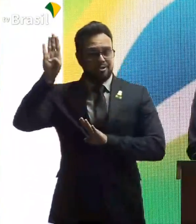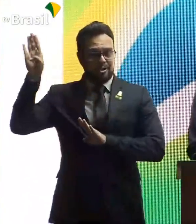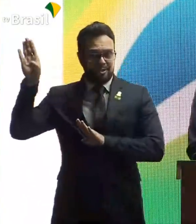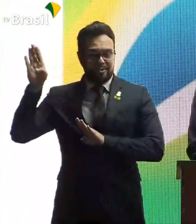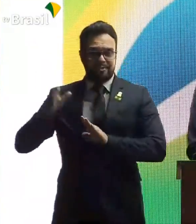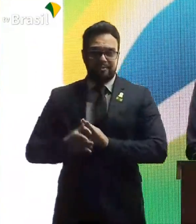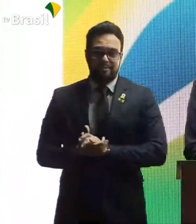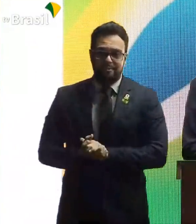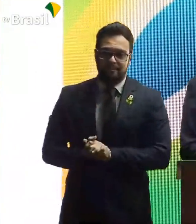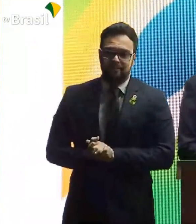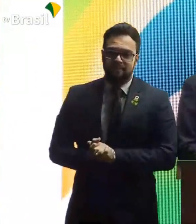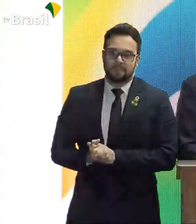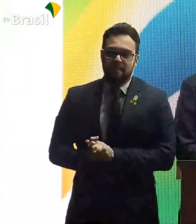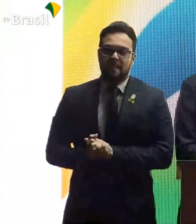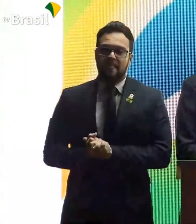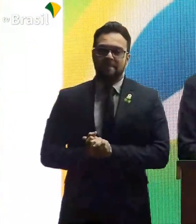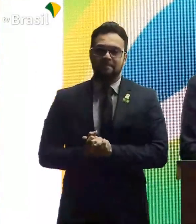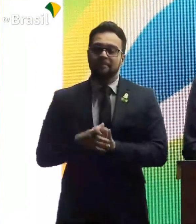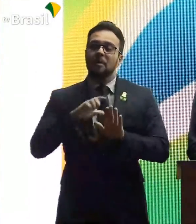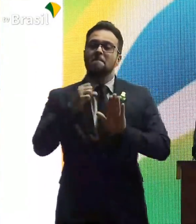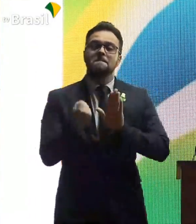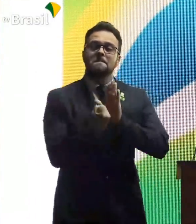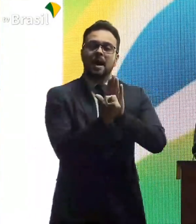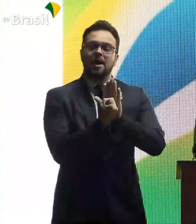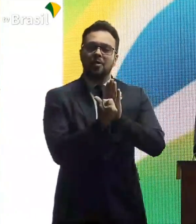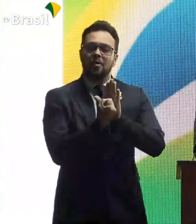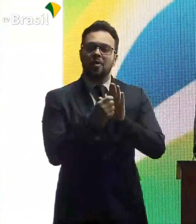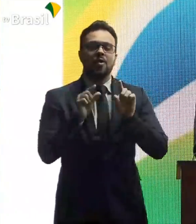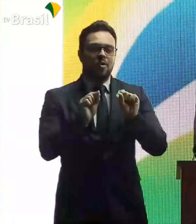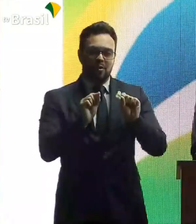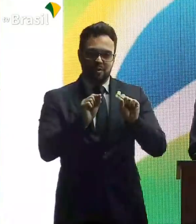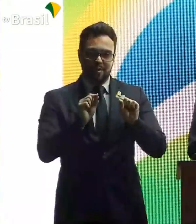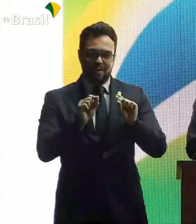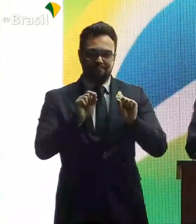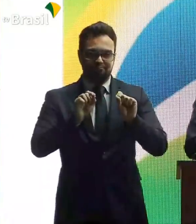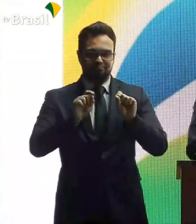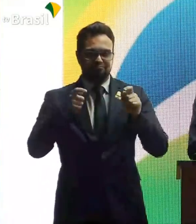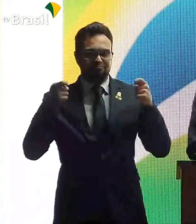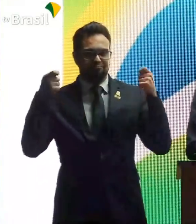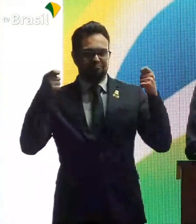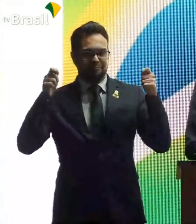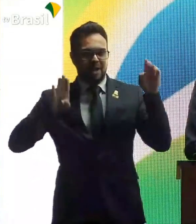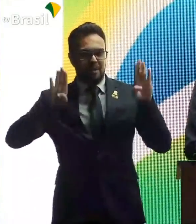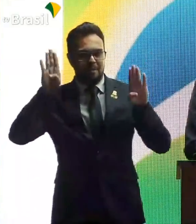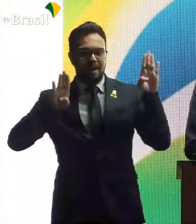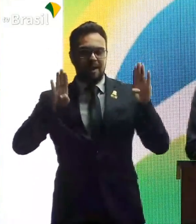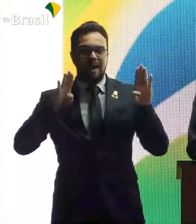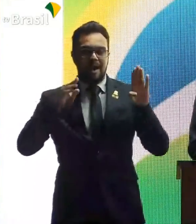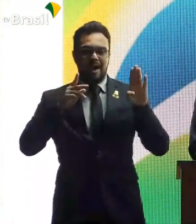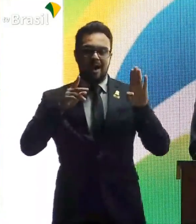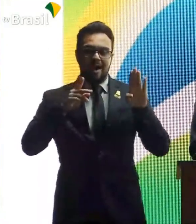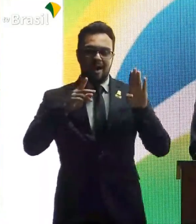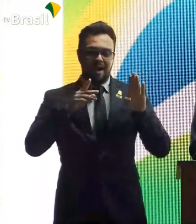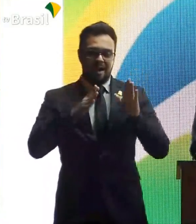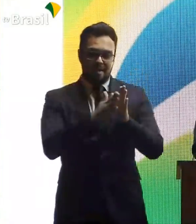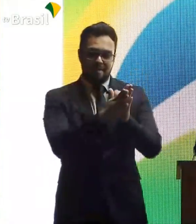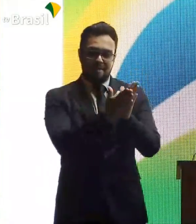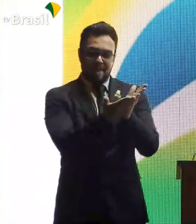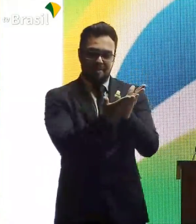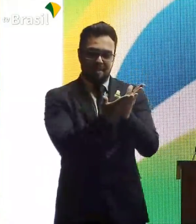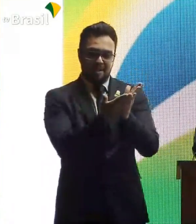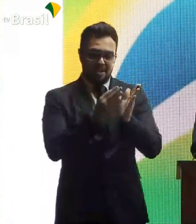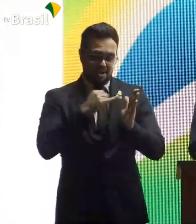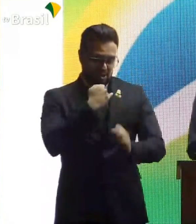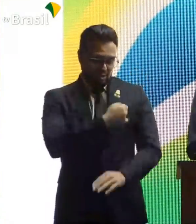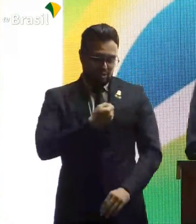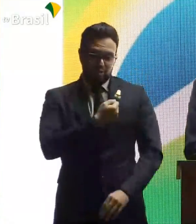E uma coisa marcou durante a campanha, quando eu peguei aquela passagem bíblica, João 8,32, que falava da verdade.